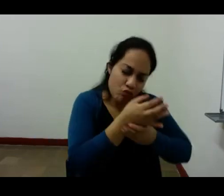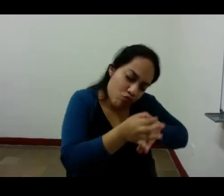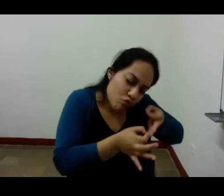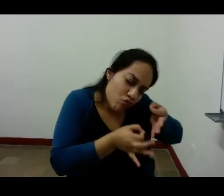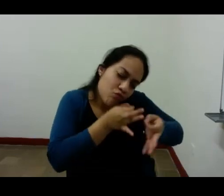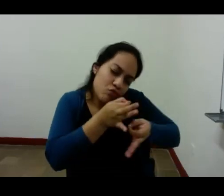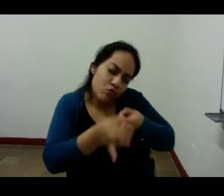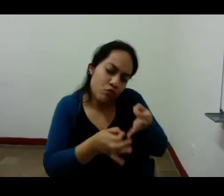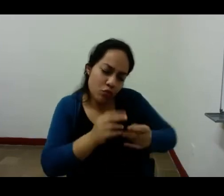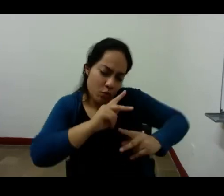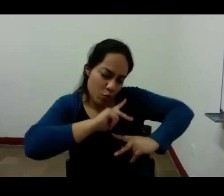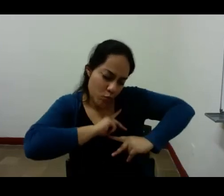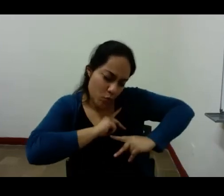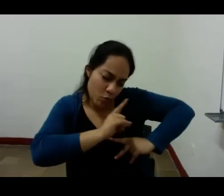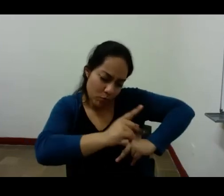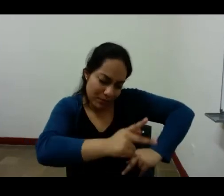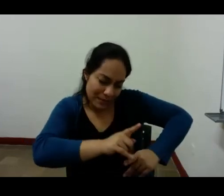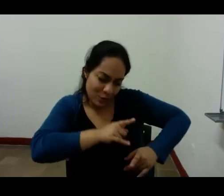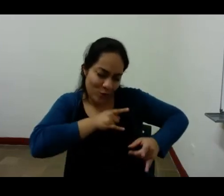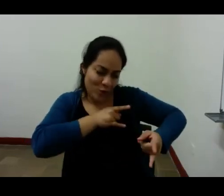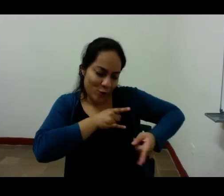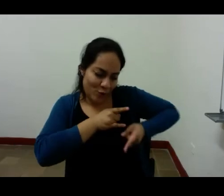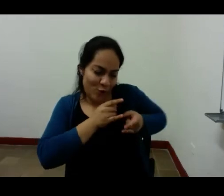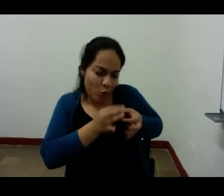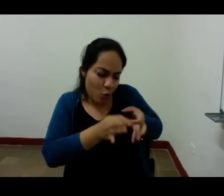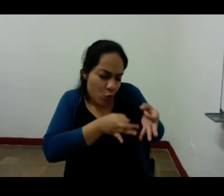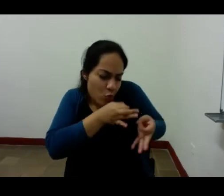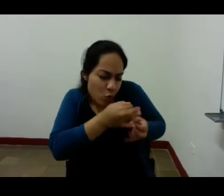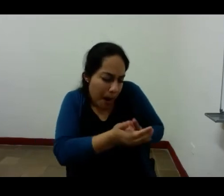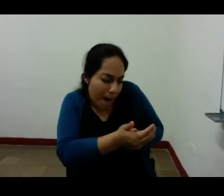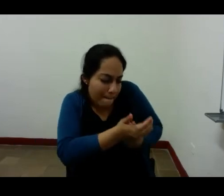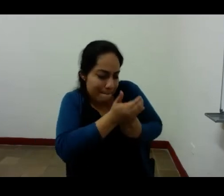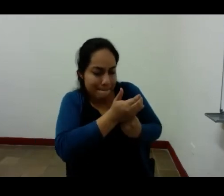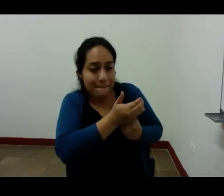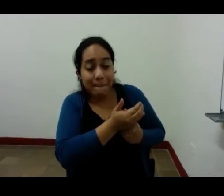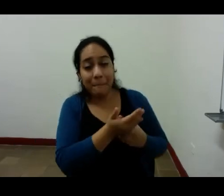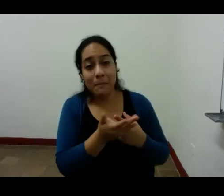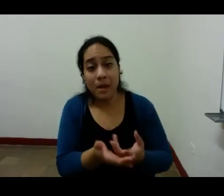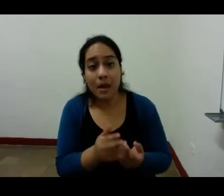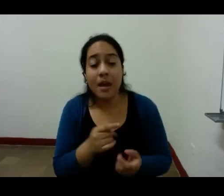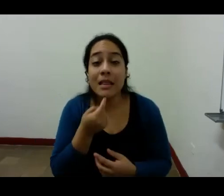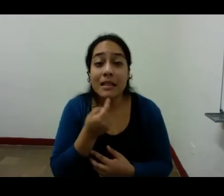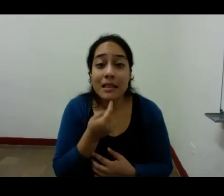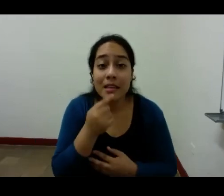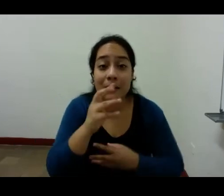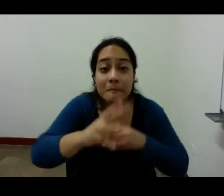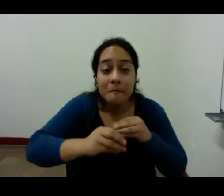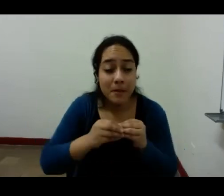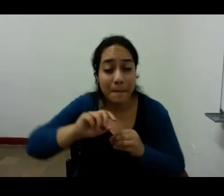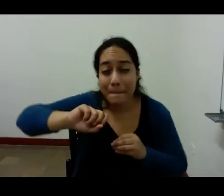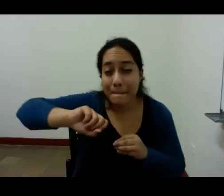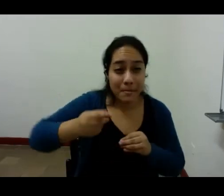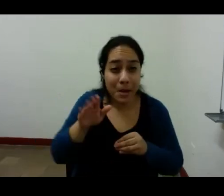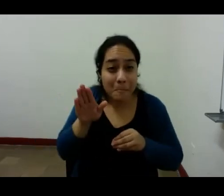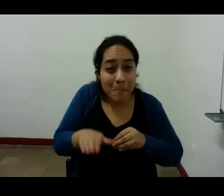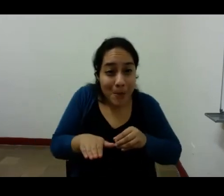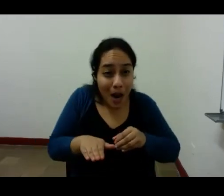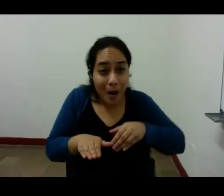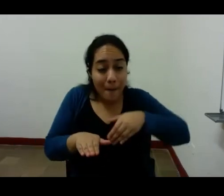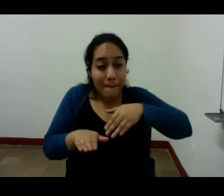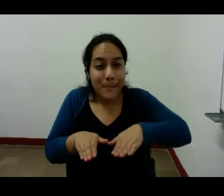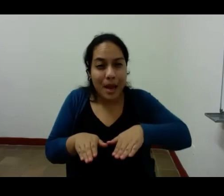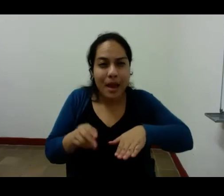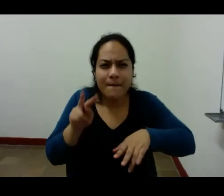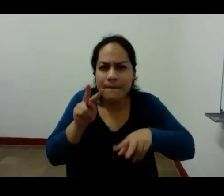sus propias sensaciones dice que el primer paso es sentir las cosas mínimas